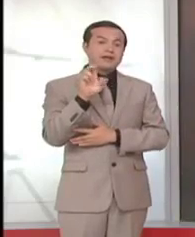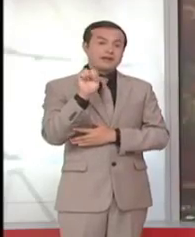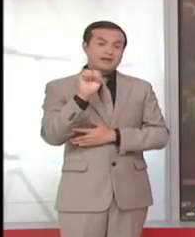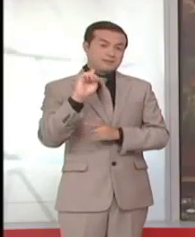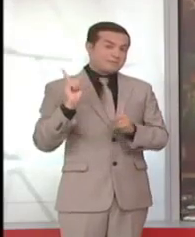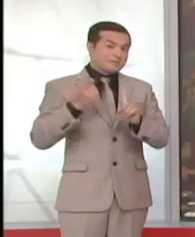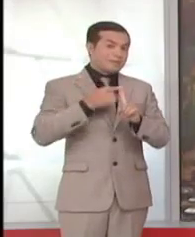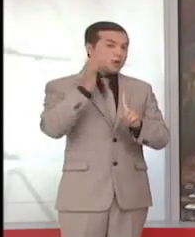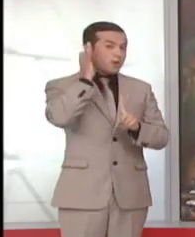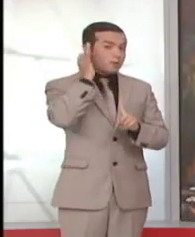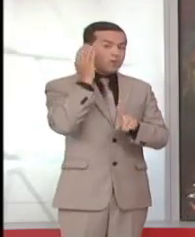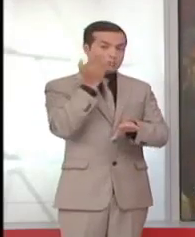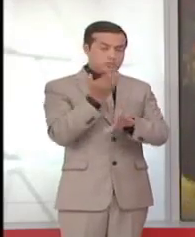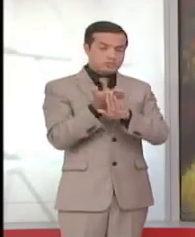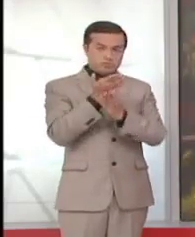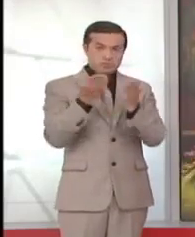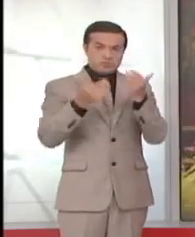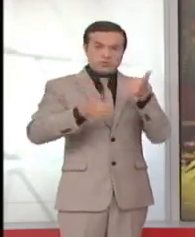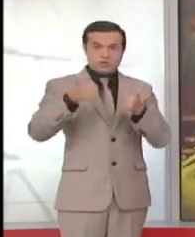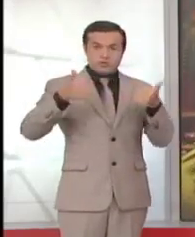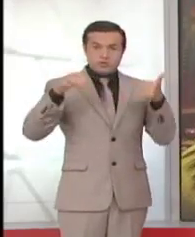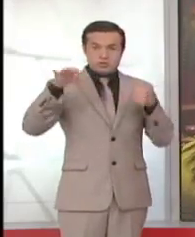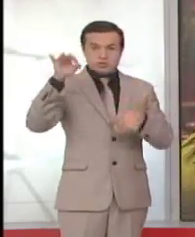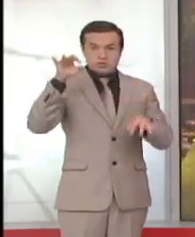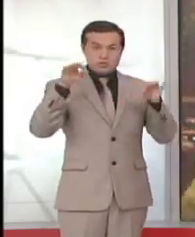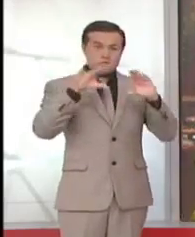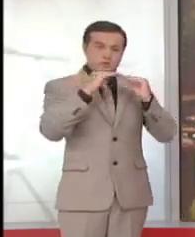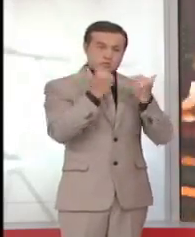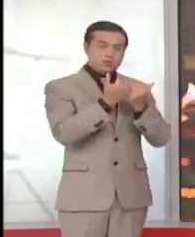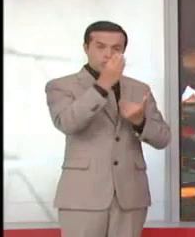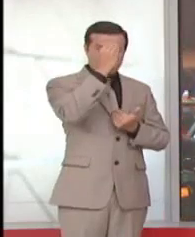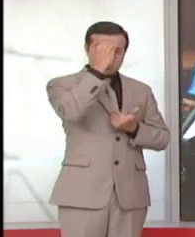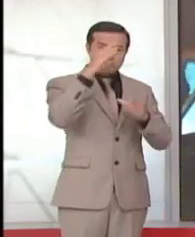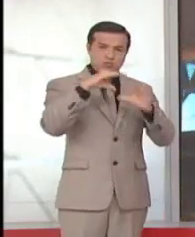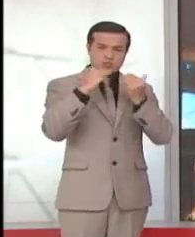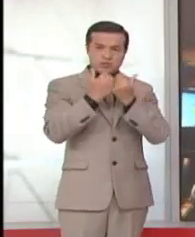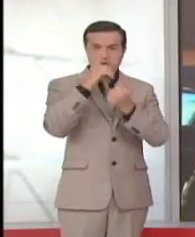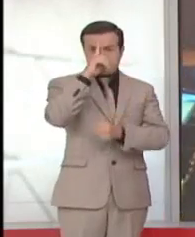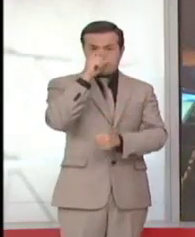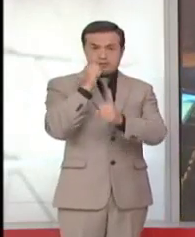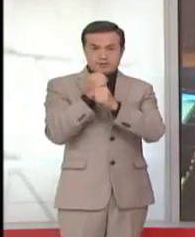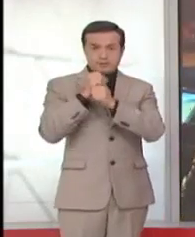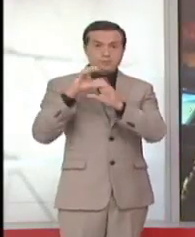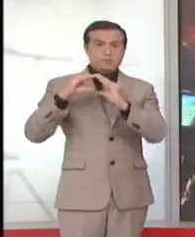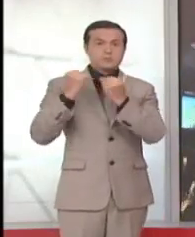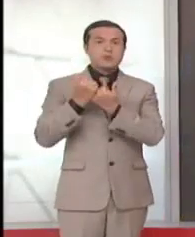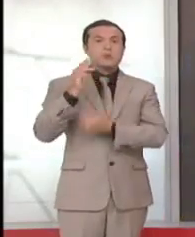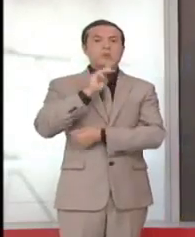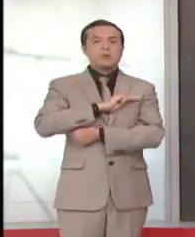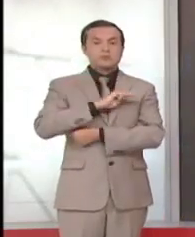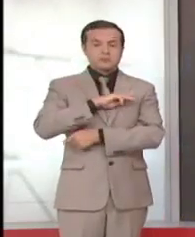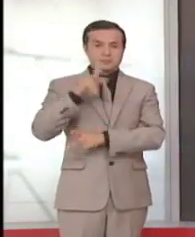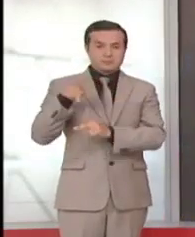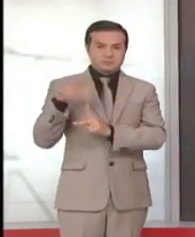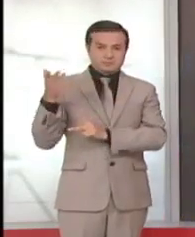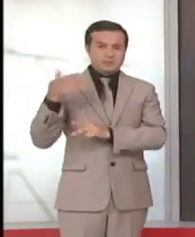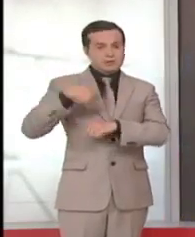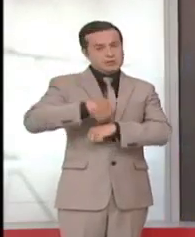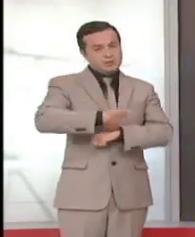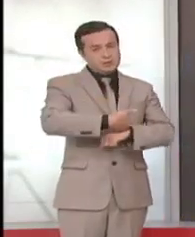presentando una moción para designar autoridades en las salas de educación, derechos de los trabajadores y gobiernos autónomos. Después de un largo proceso de